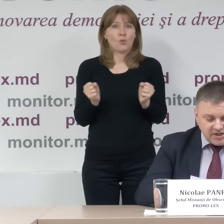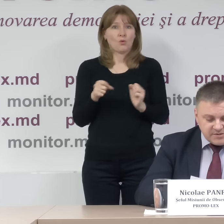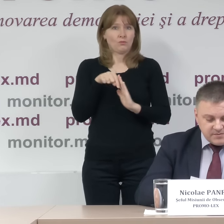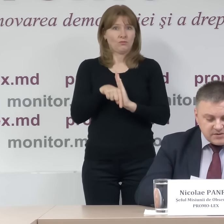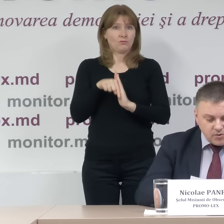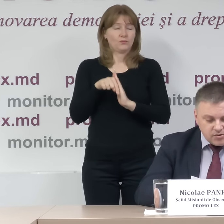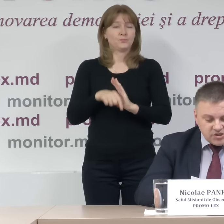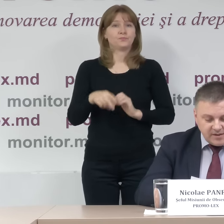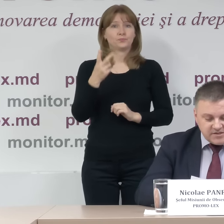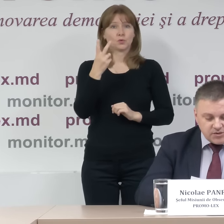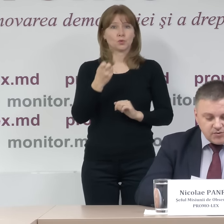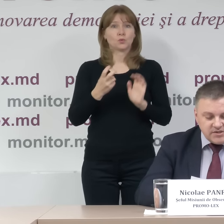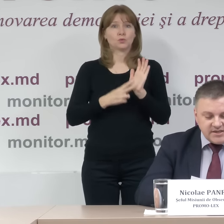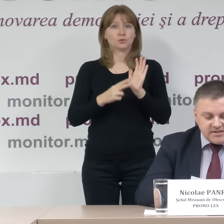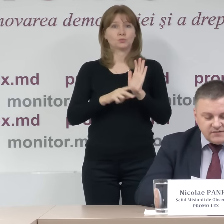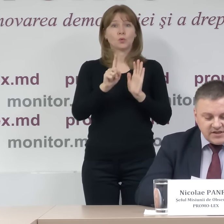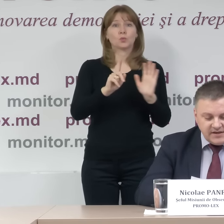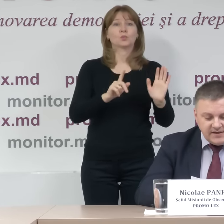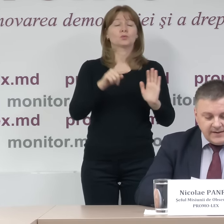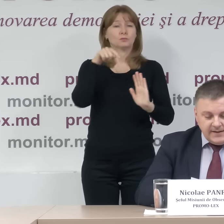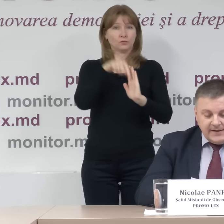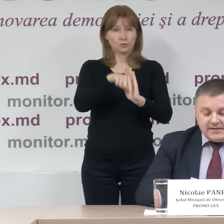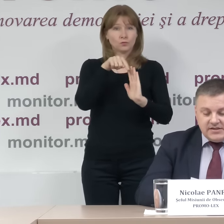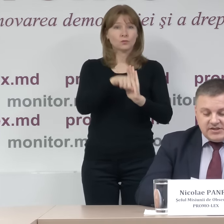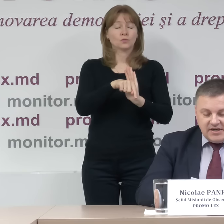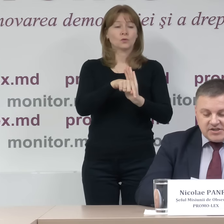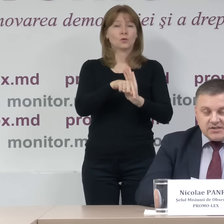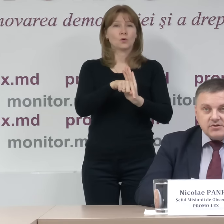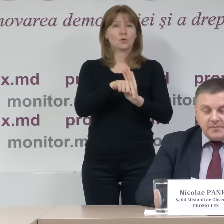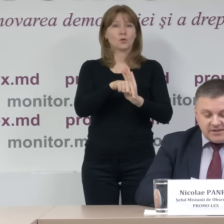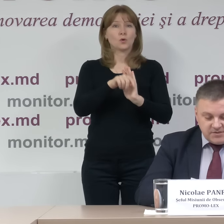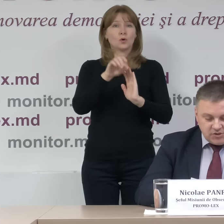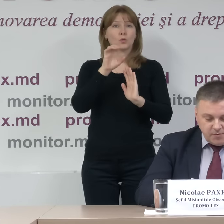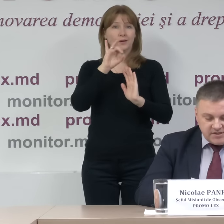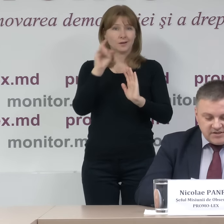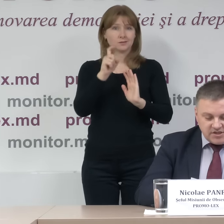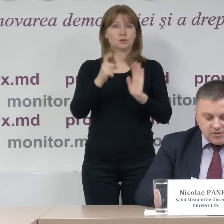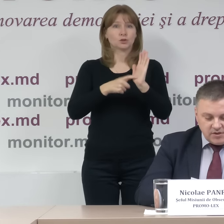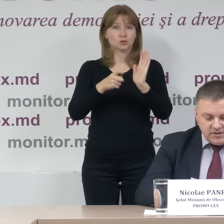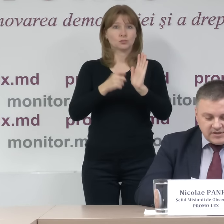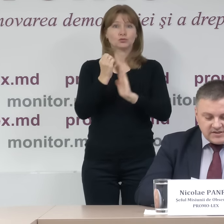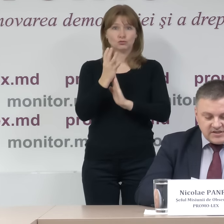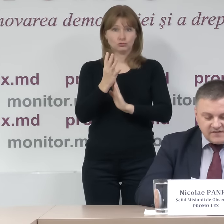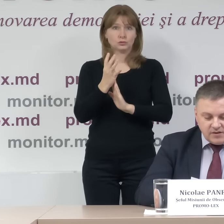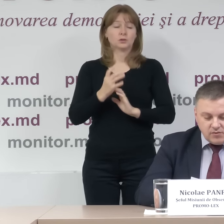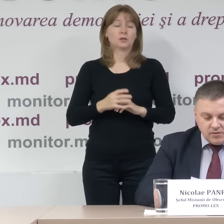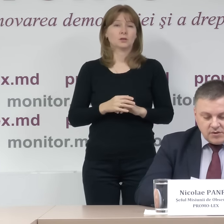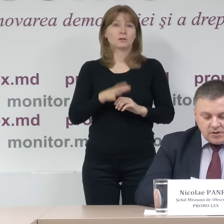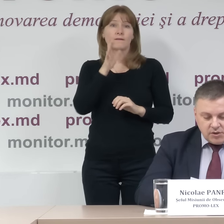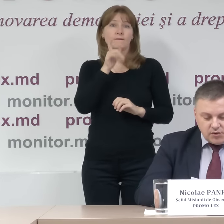271 secții de votare, din cele 614 cuprinții în eșantion, în